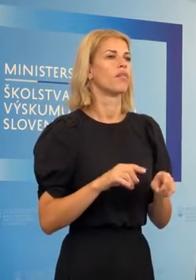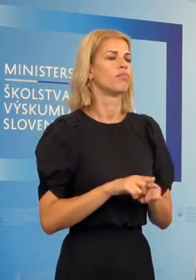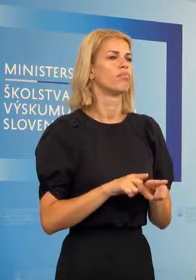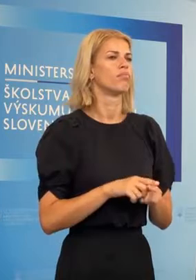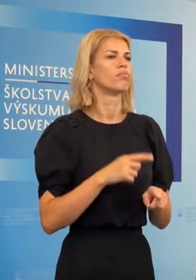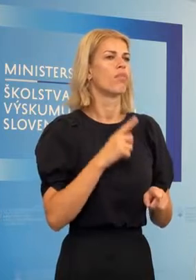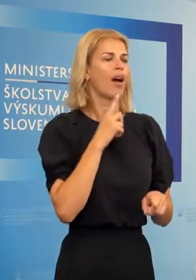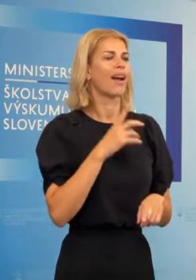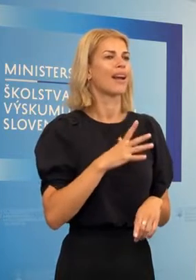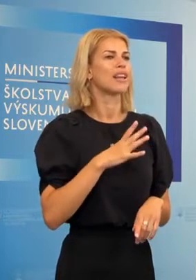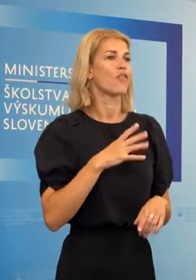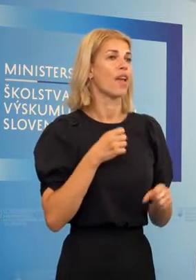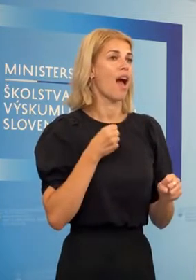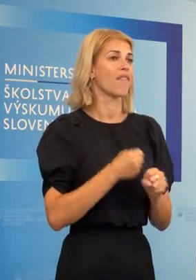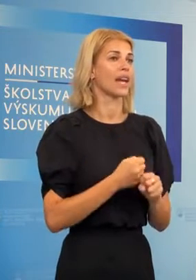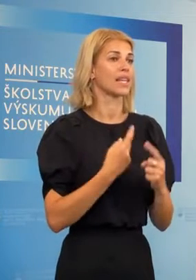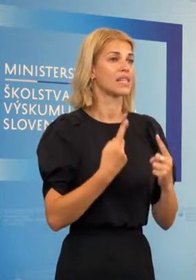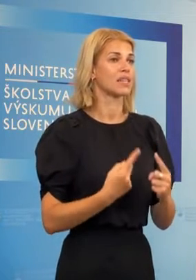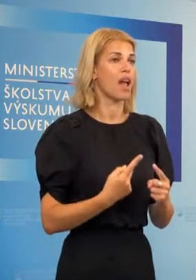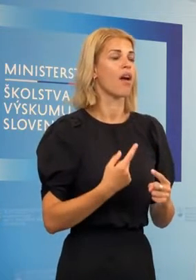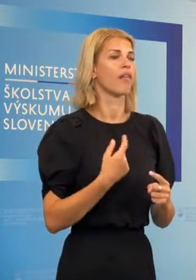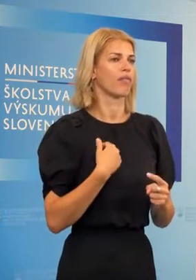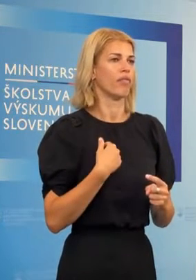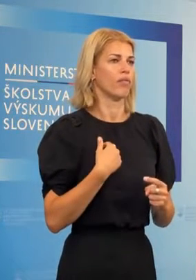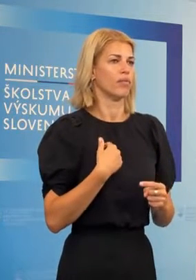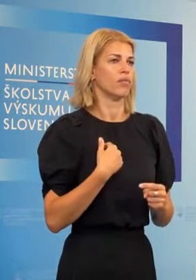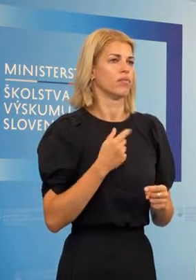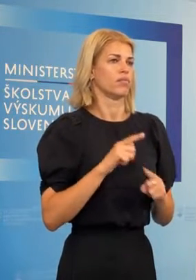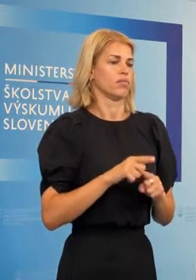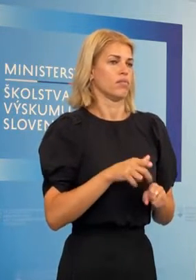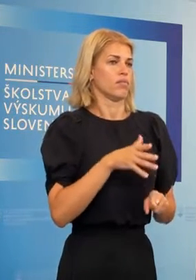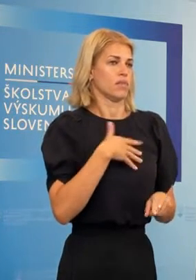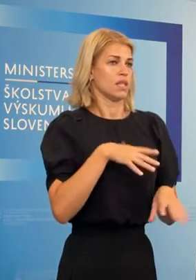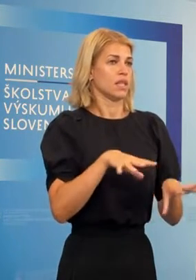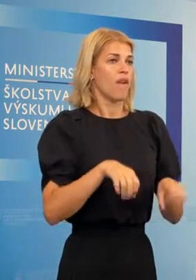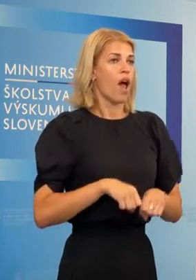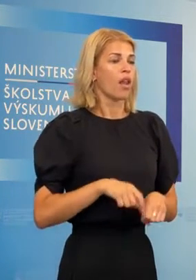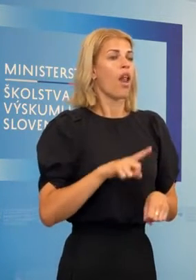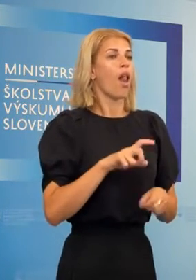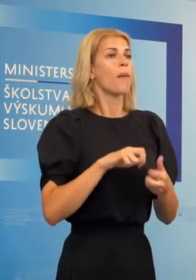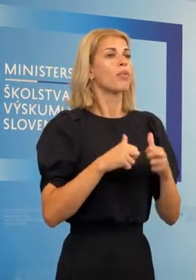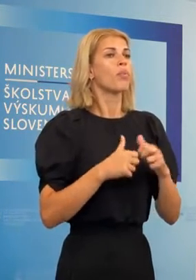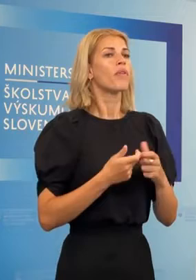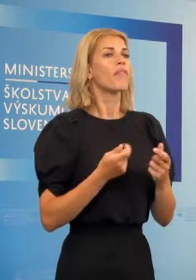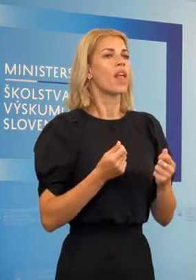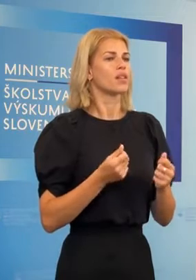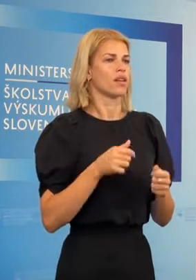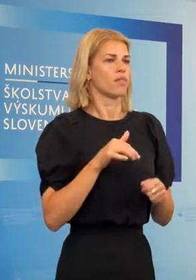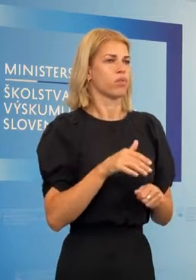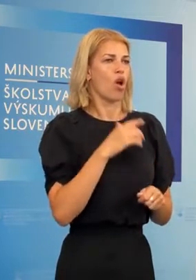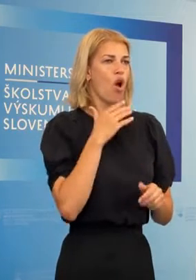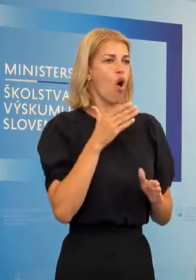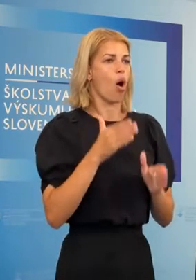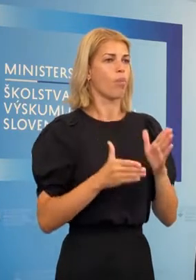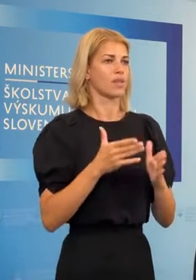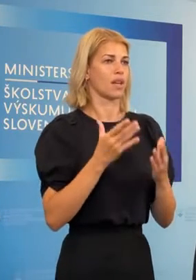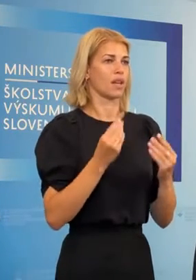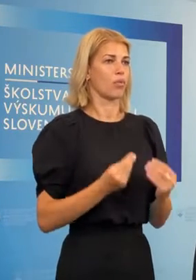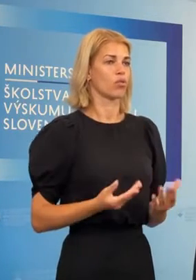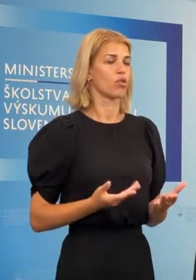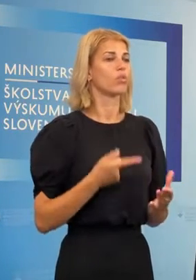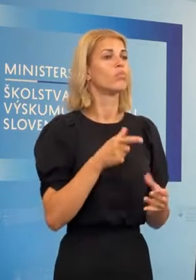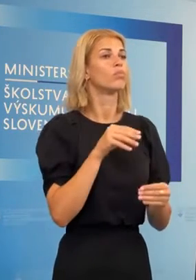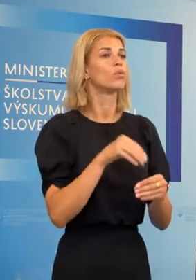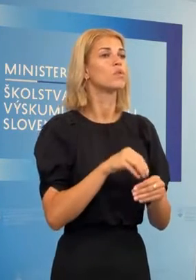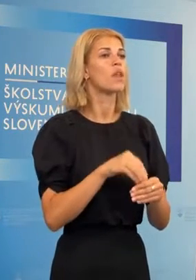krízová až haverinné stavy, sme sa snažili tomu vyhovieť, ale problém je naozaj, tie financí je ich veľmi obmedzený počet. To znamená,